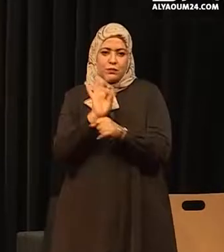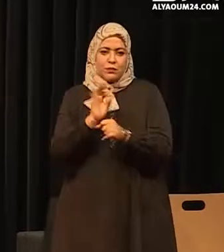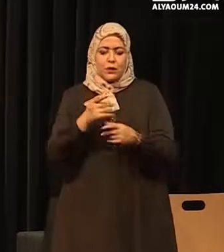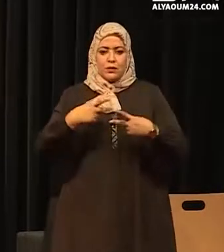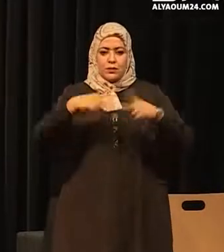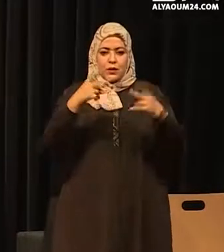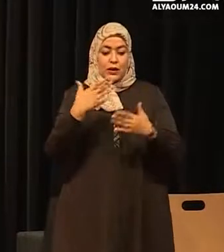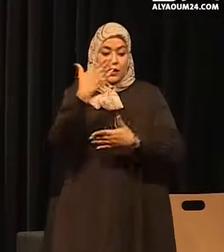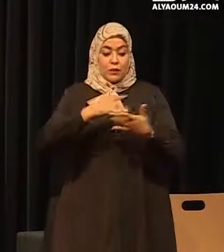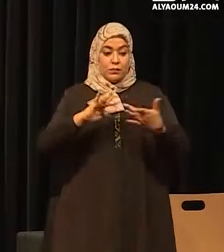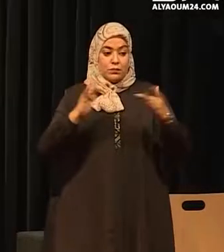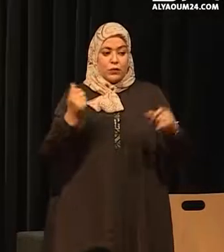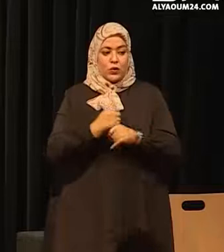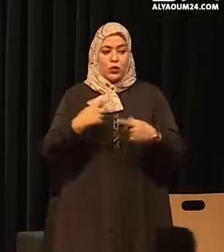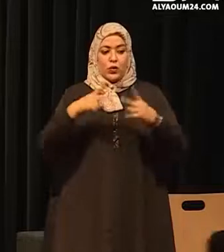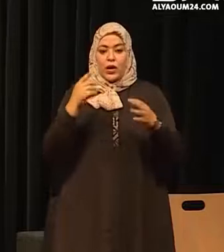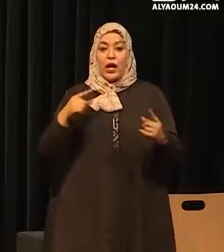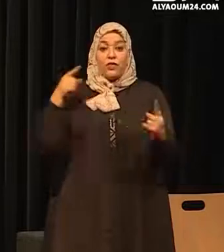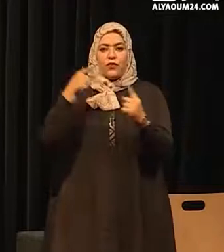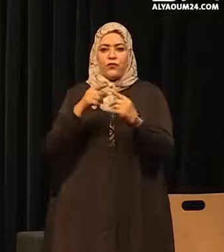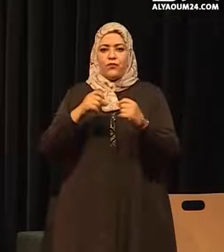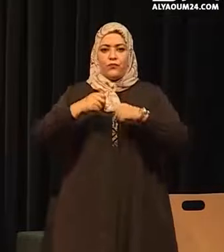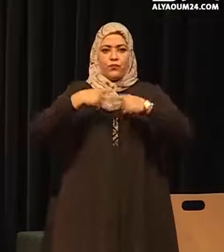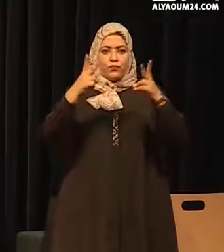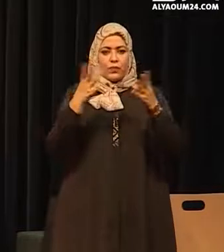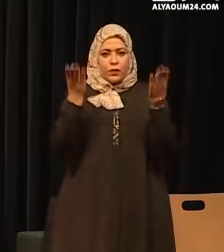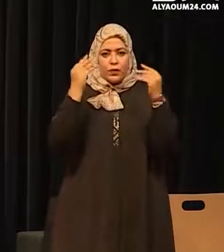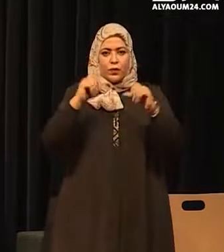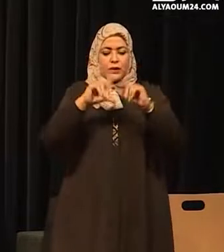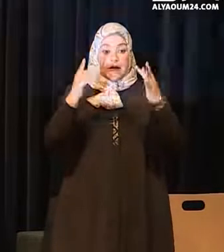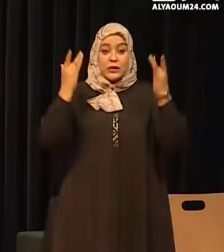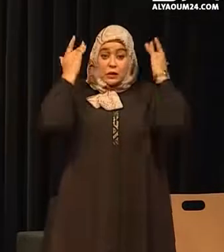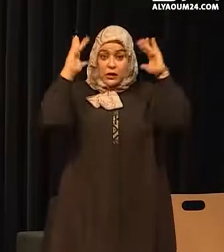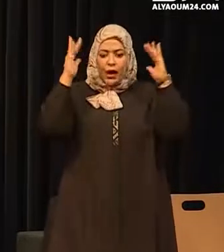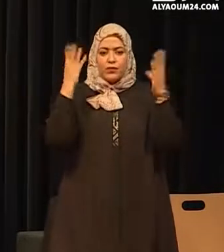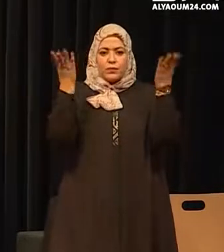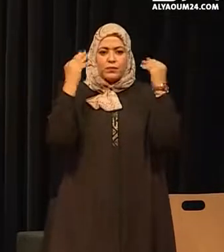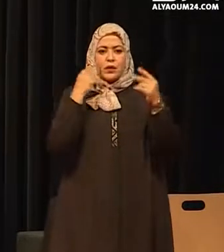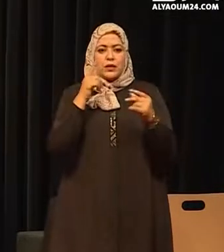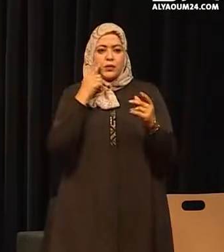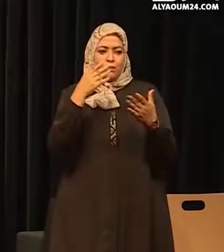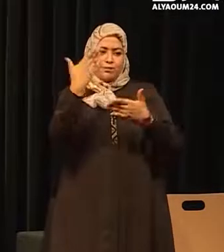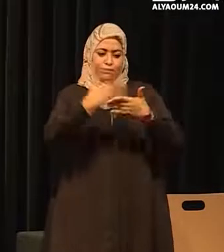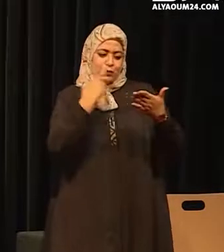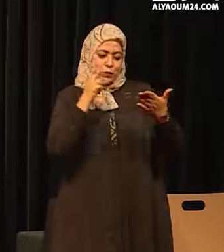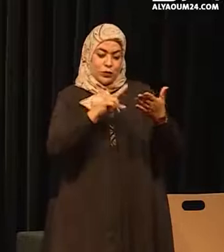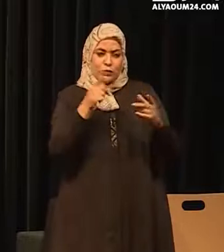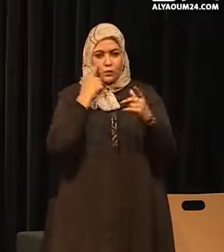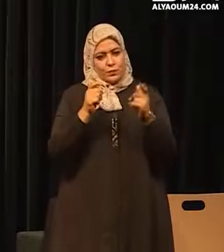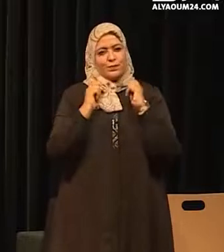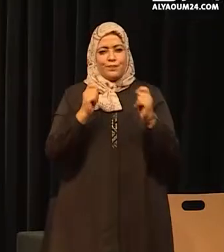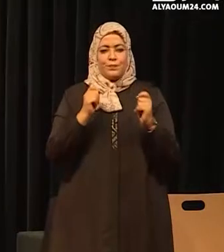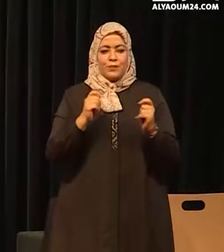المنصة الرقمية التي تهدف إلى نشر الوعي وتعزيز ثقافة حماية المعطيات الخاصة في